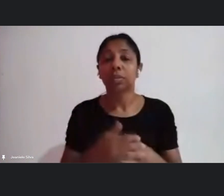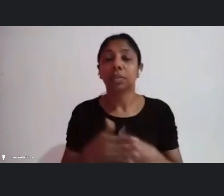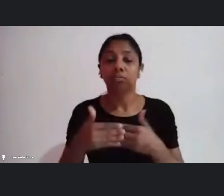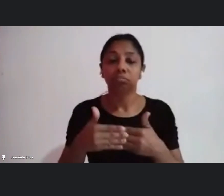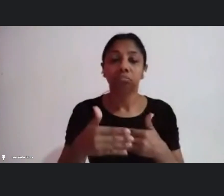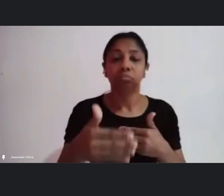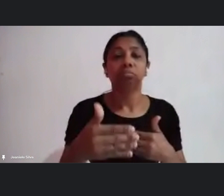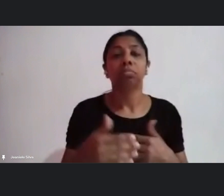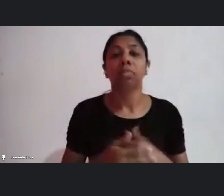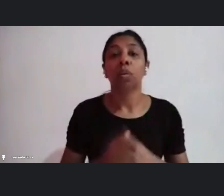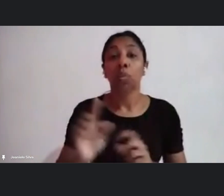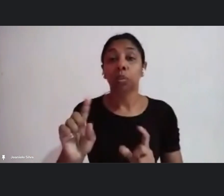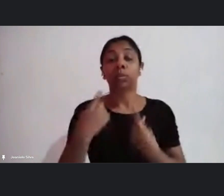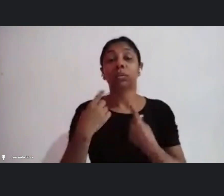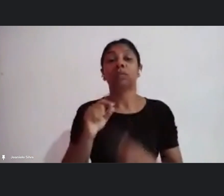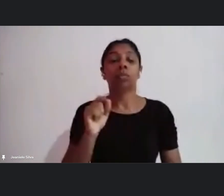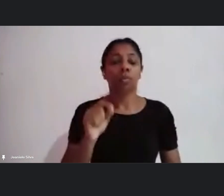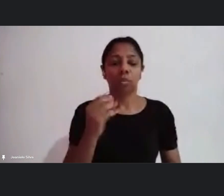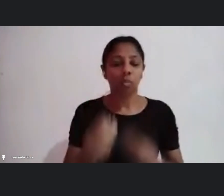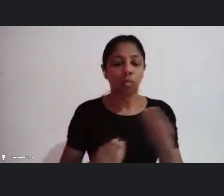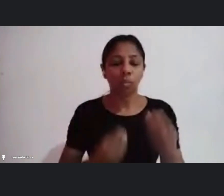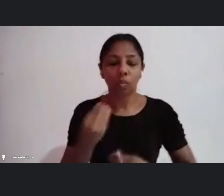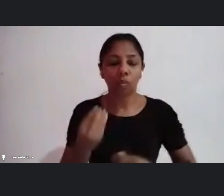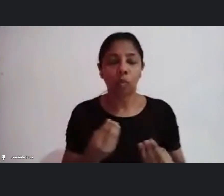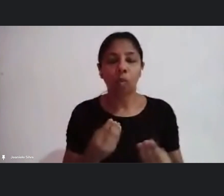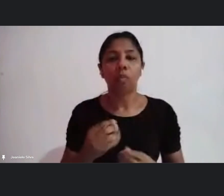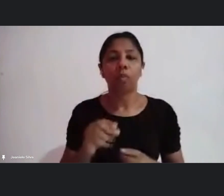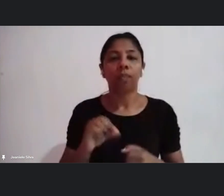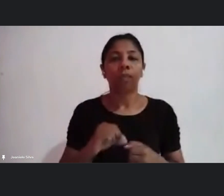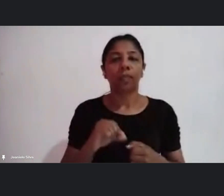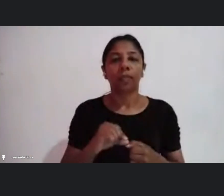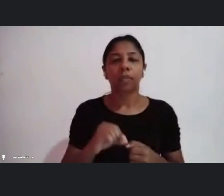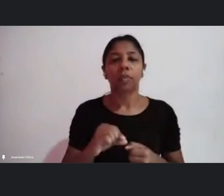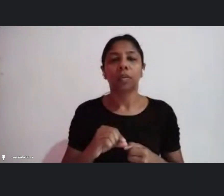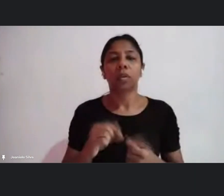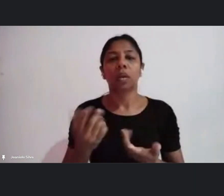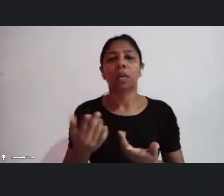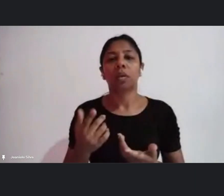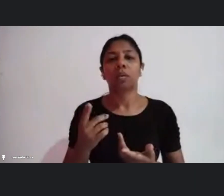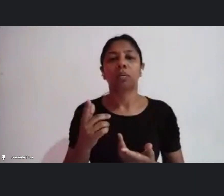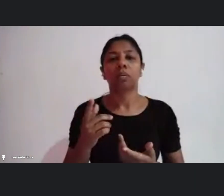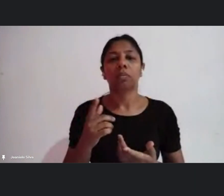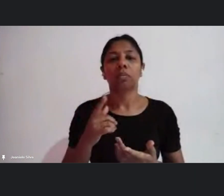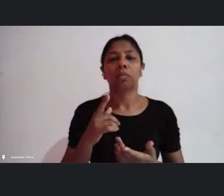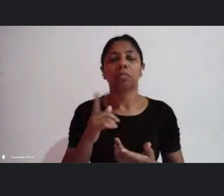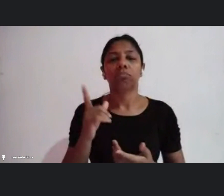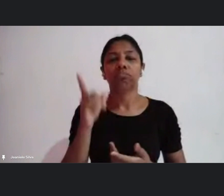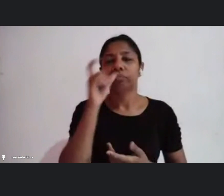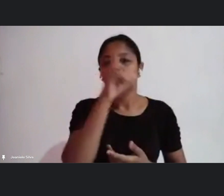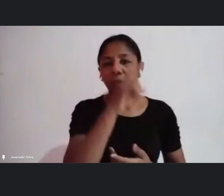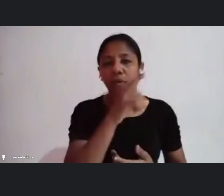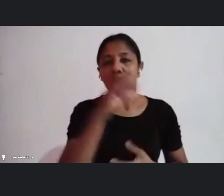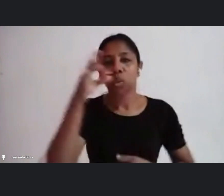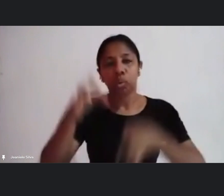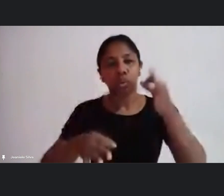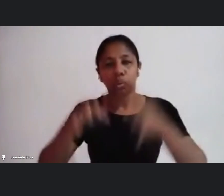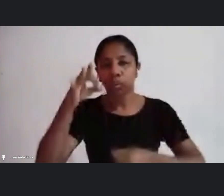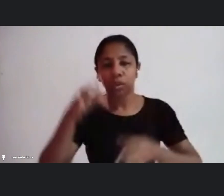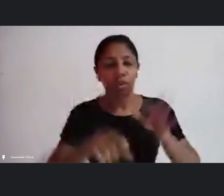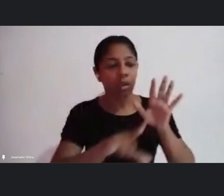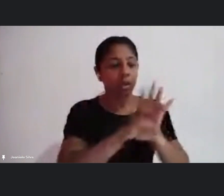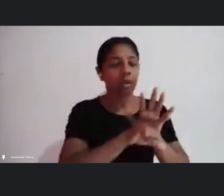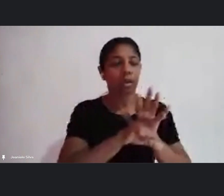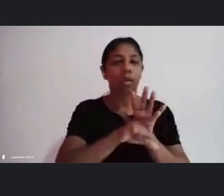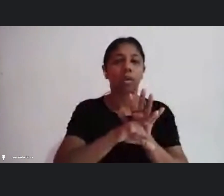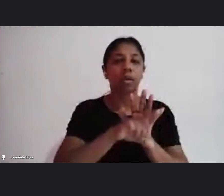grande desafio agora é como a gente consegue fazer isso com a burocracia dos limites jurídicos da Paula Gustavo e de